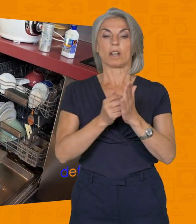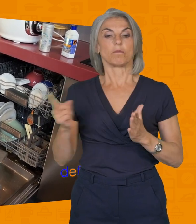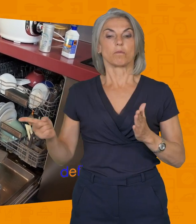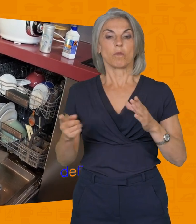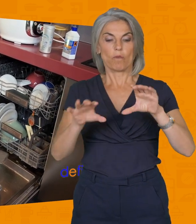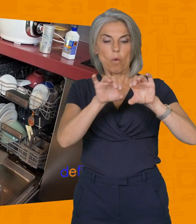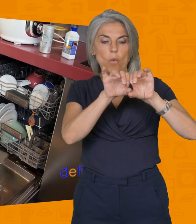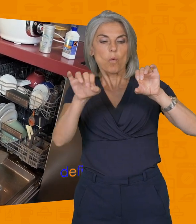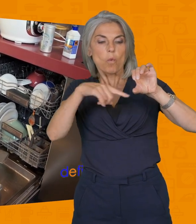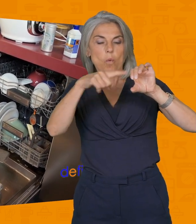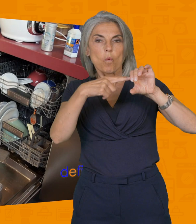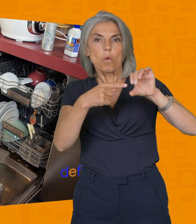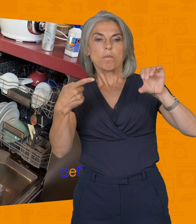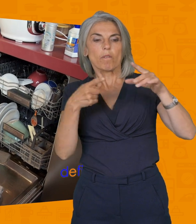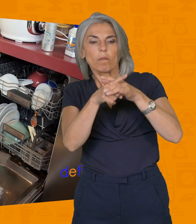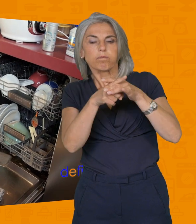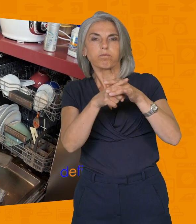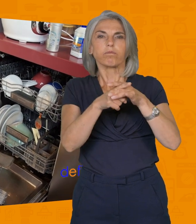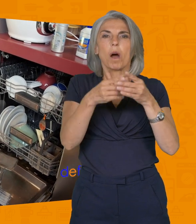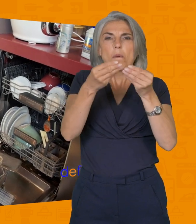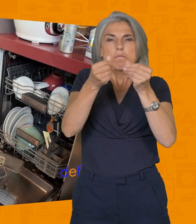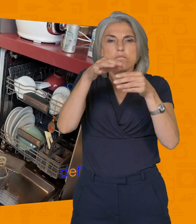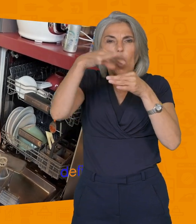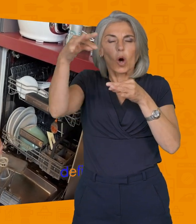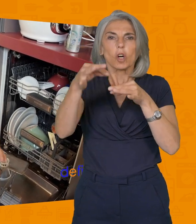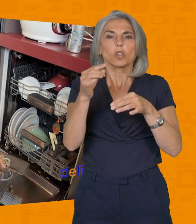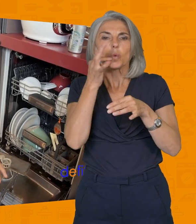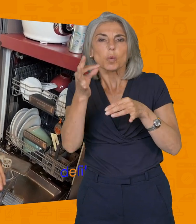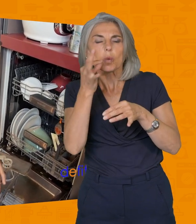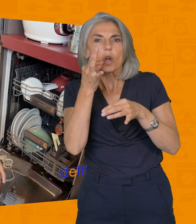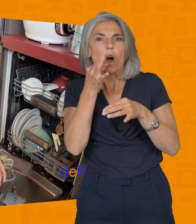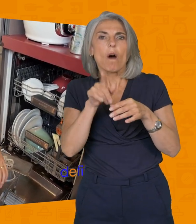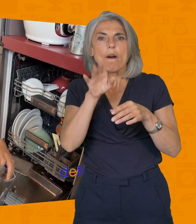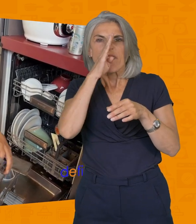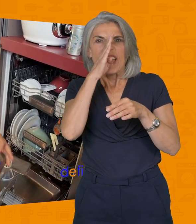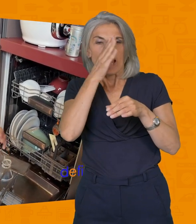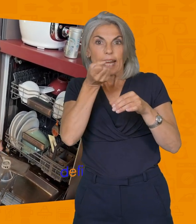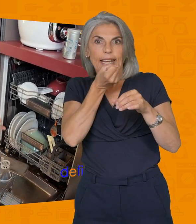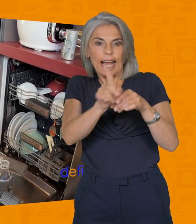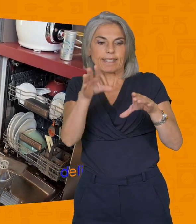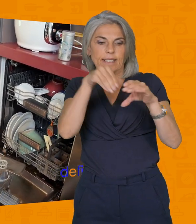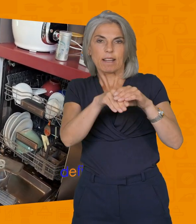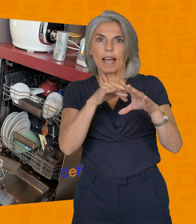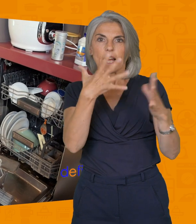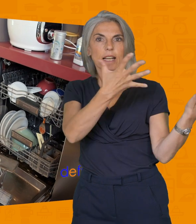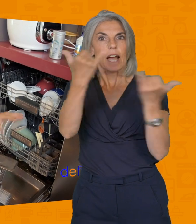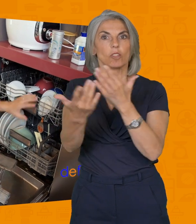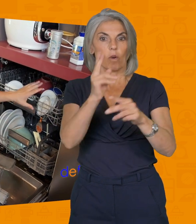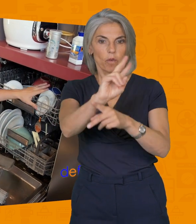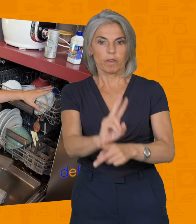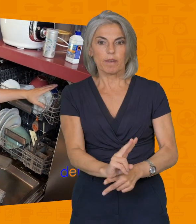ici le cure-dent, la petite branche de romarin, le petit bout de verre cassé qui s'est mis dedans. Vérifiez-le une fois tous les 15 jours. Si vous récupérez